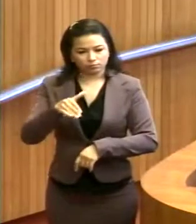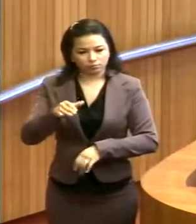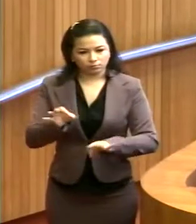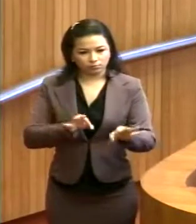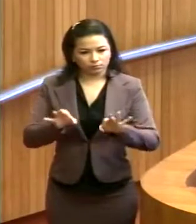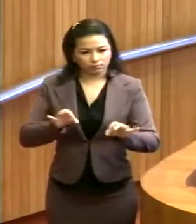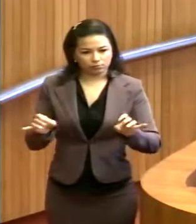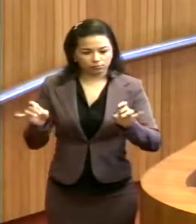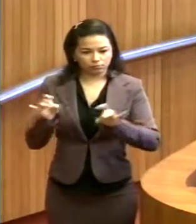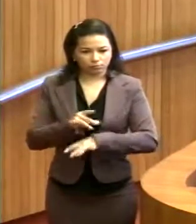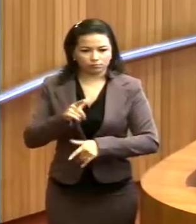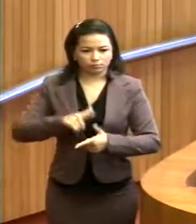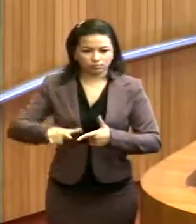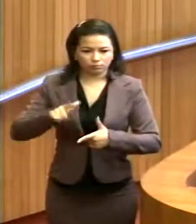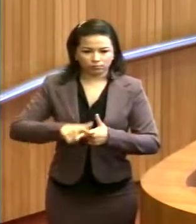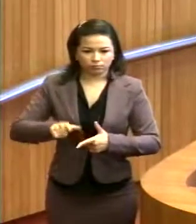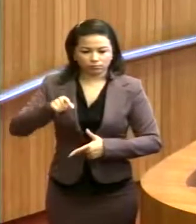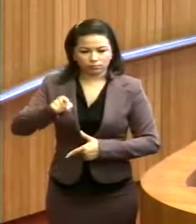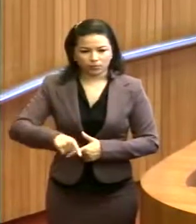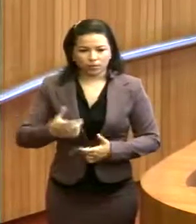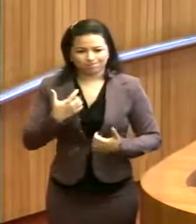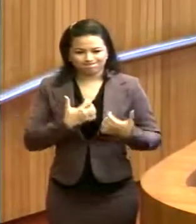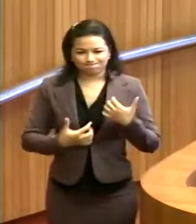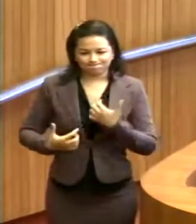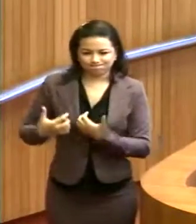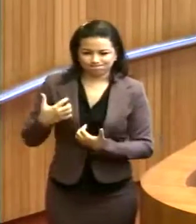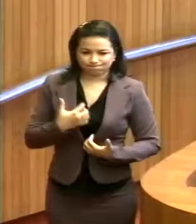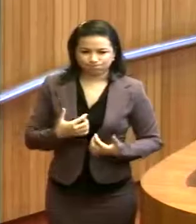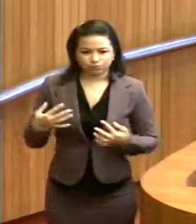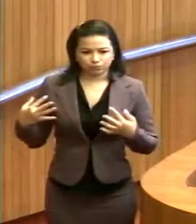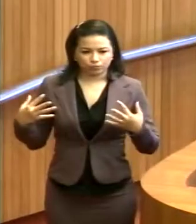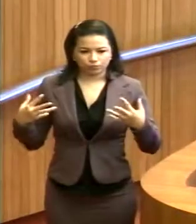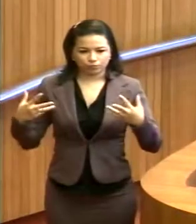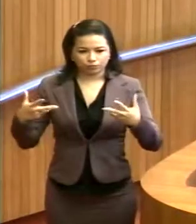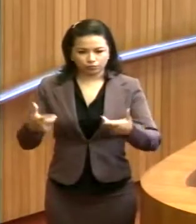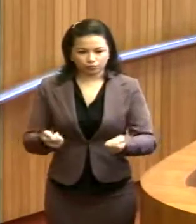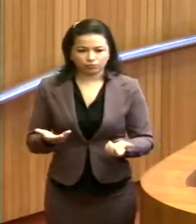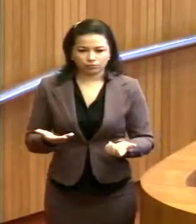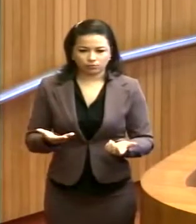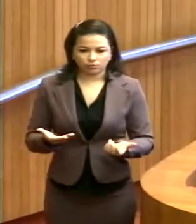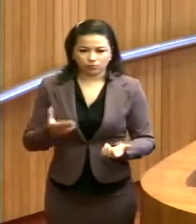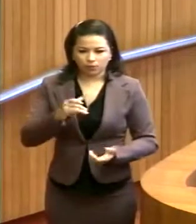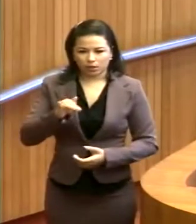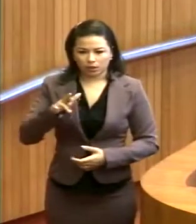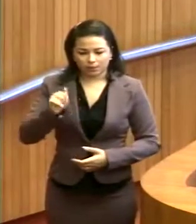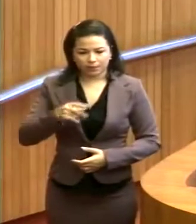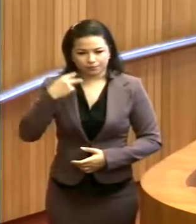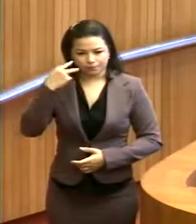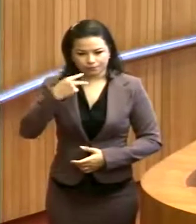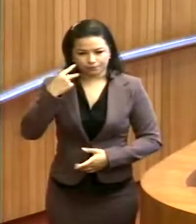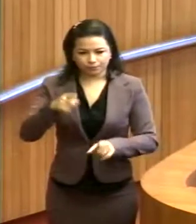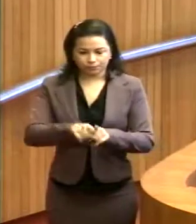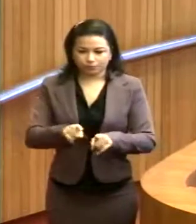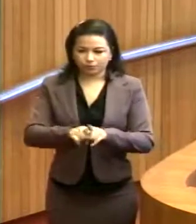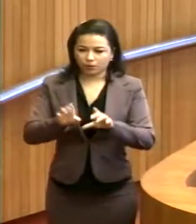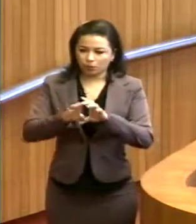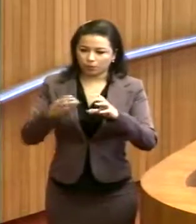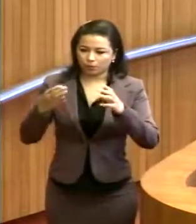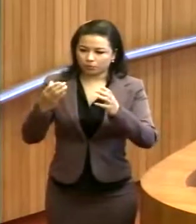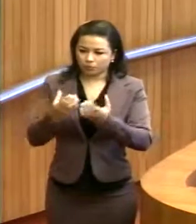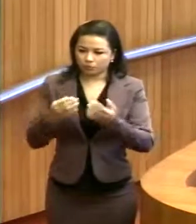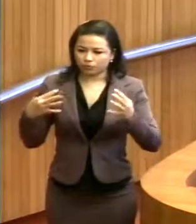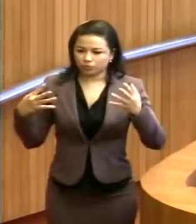a solução desse problema, que é uma inquietação de toda a Câmara de Vereadores e da comunidade